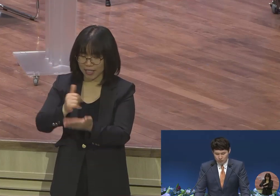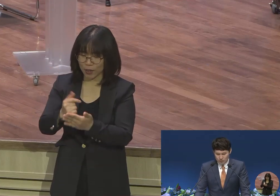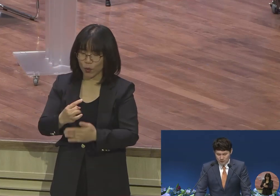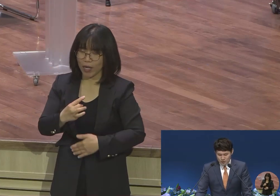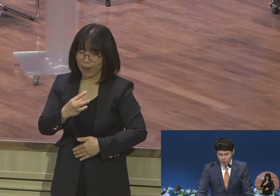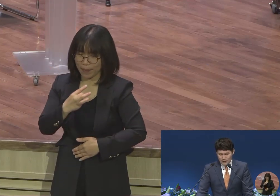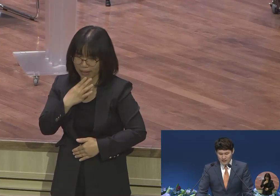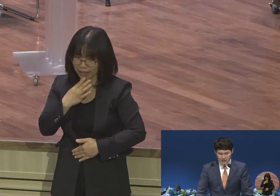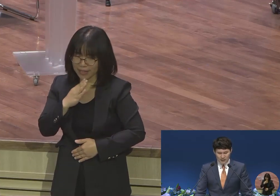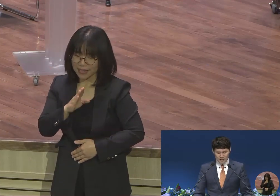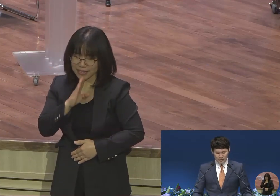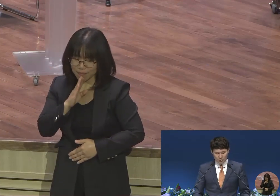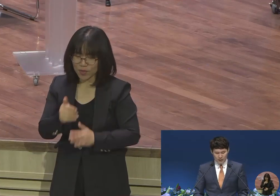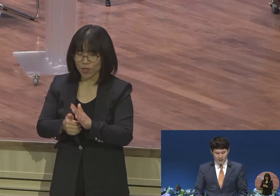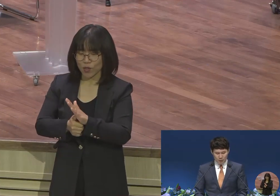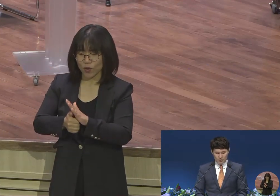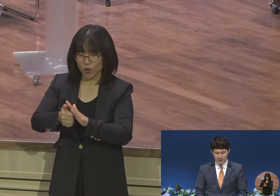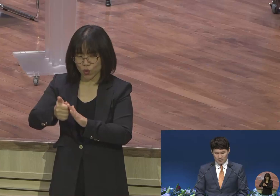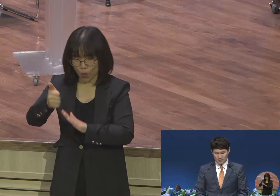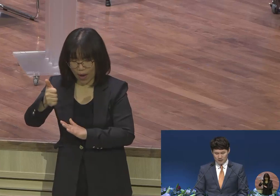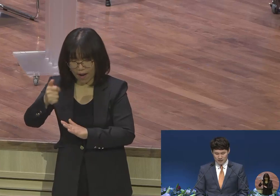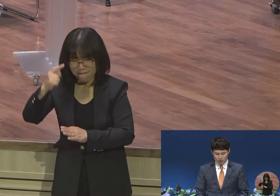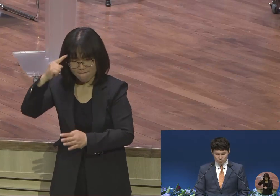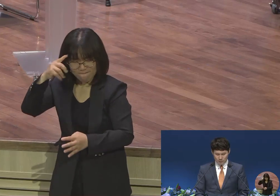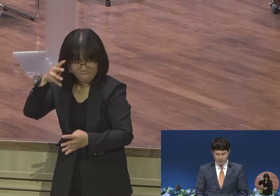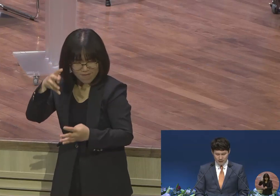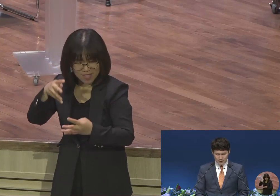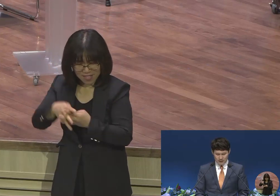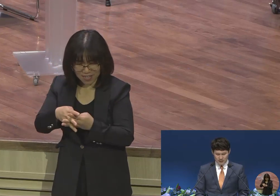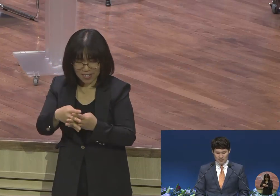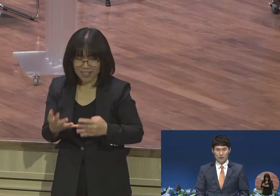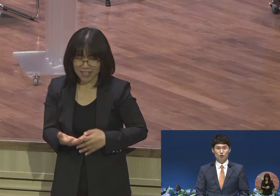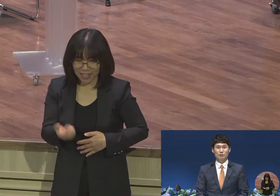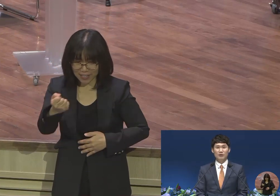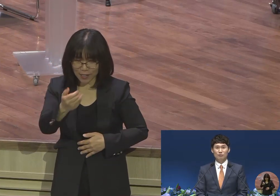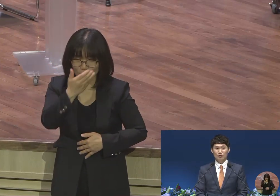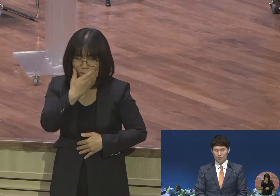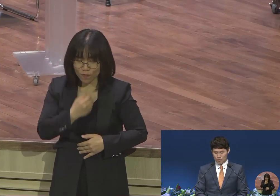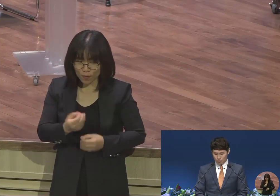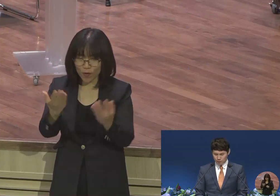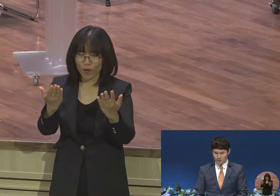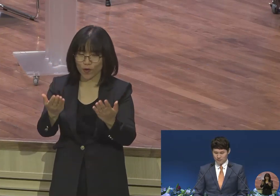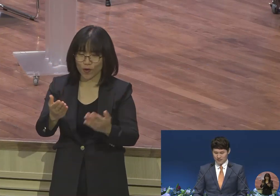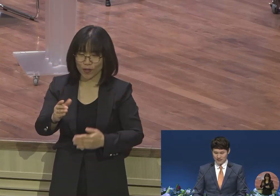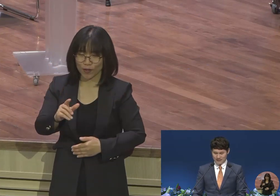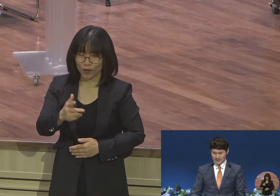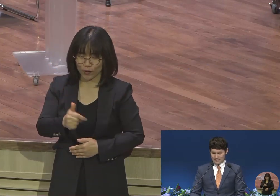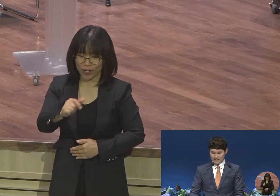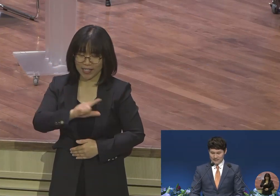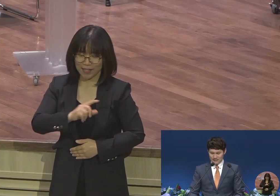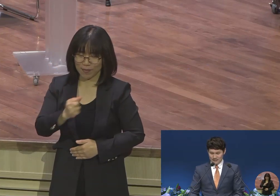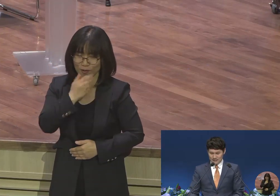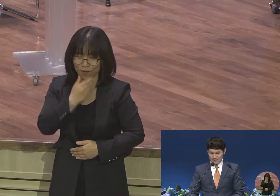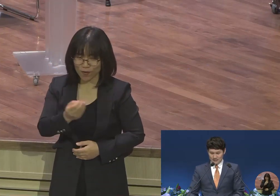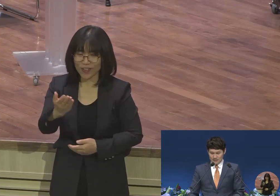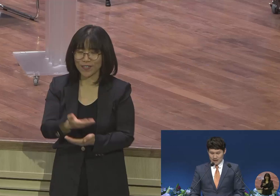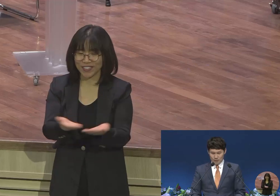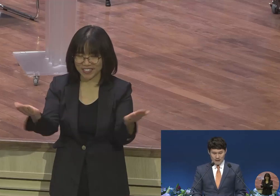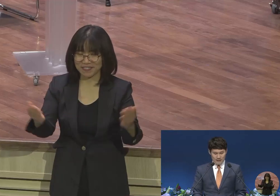소망의 틀이 여러분에게 세워지는 그러한 축복의 밤이 되시기를 주님의 이름으로 축복을 드립니다 우리 같이